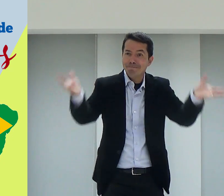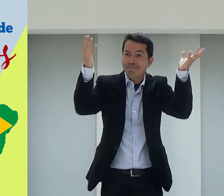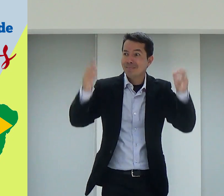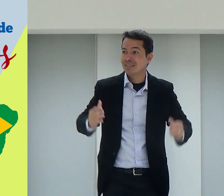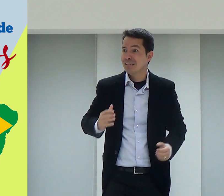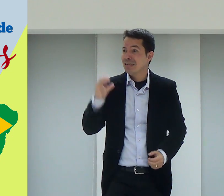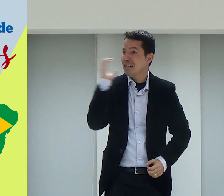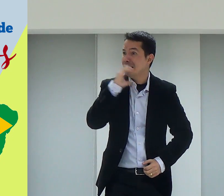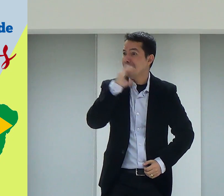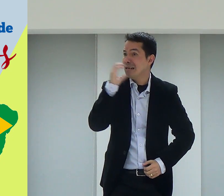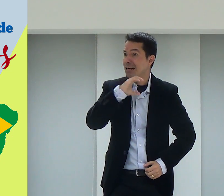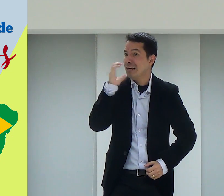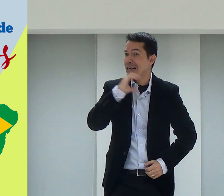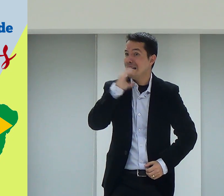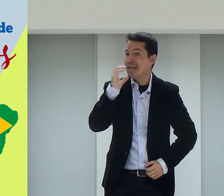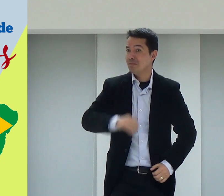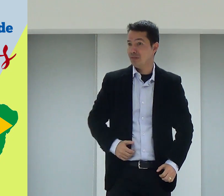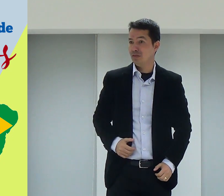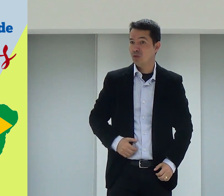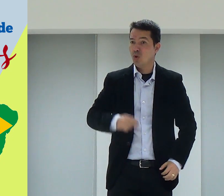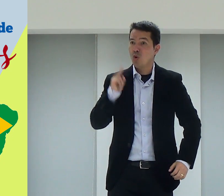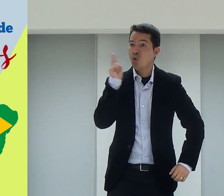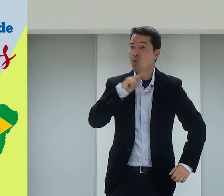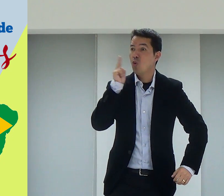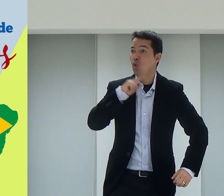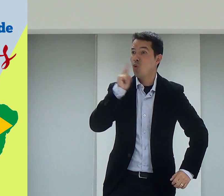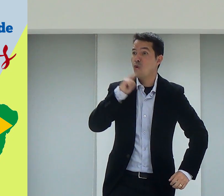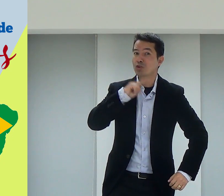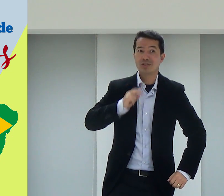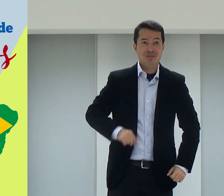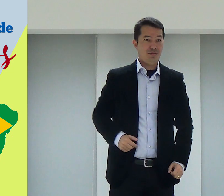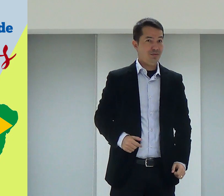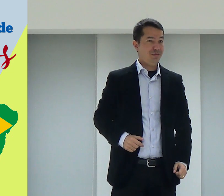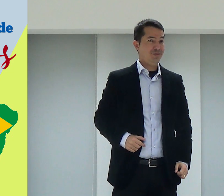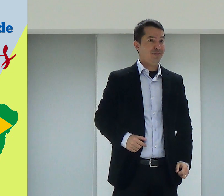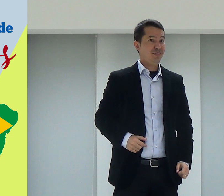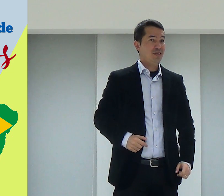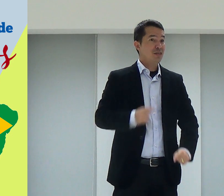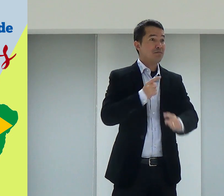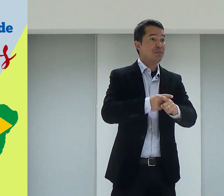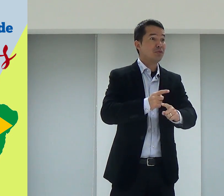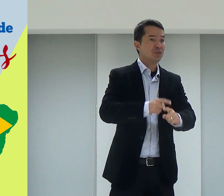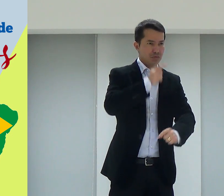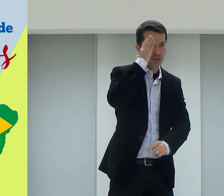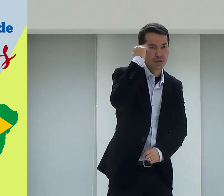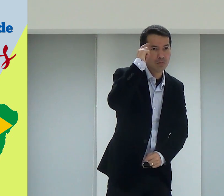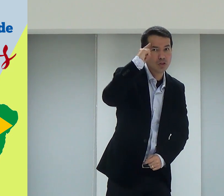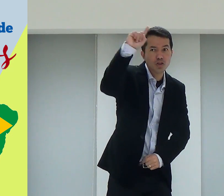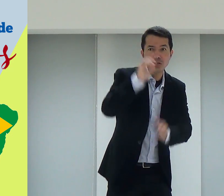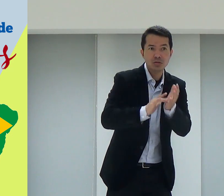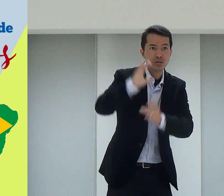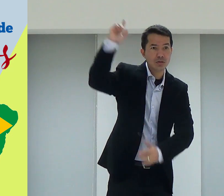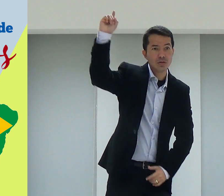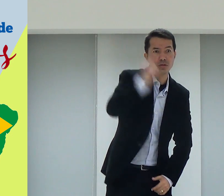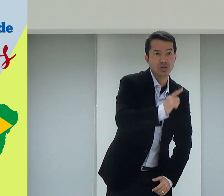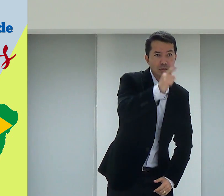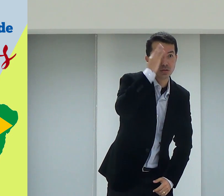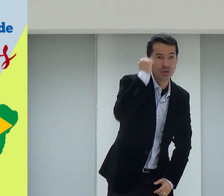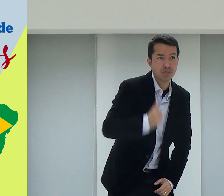coragem. Nós precisamos ir rápido. Rápido é urgente. Você sabe? O dia que